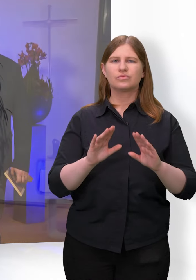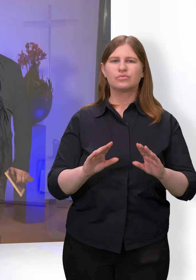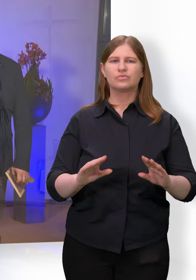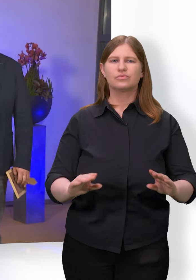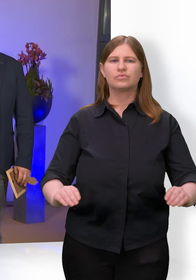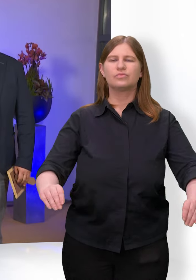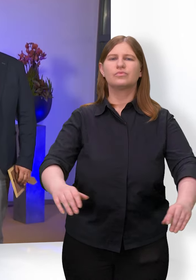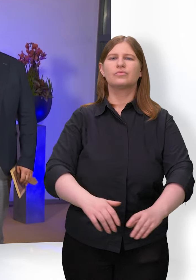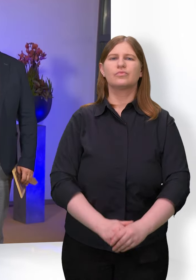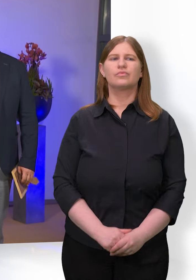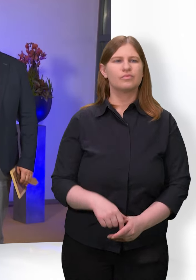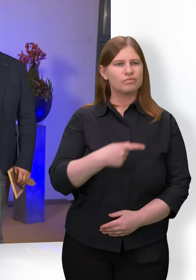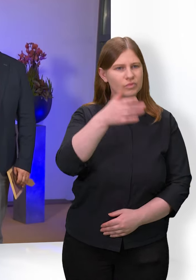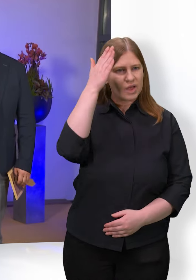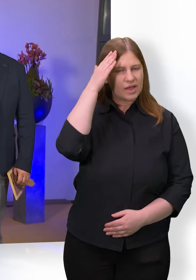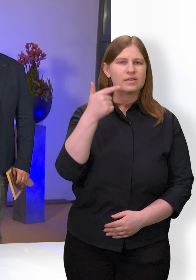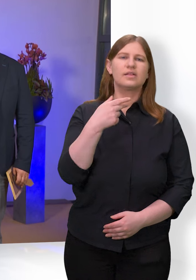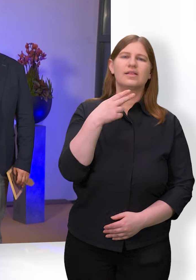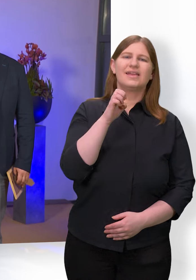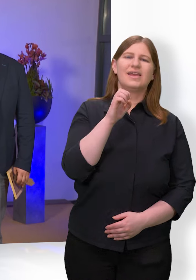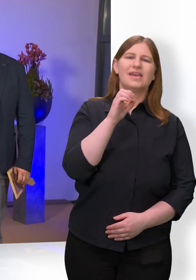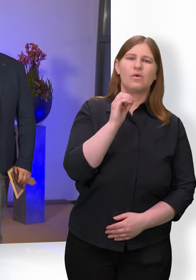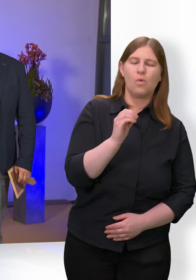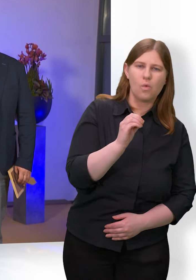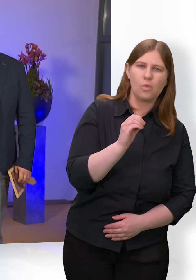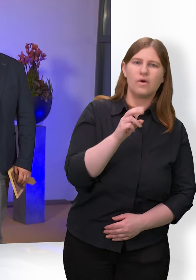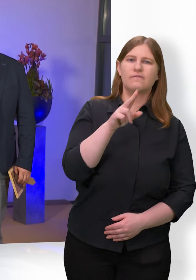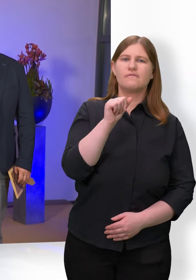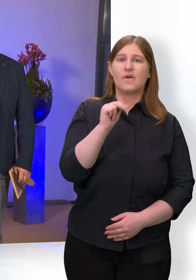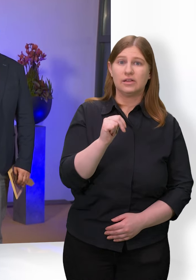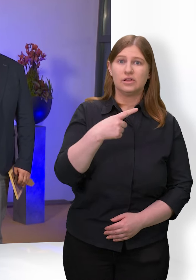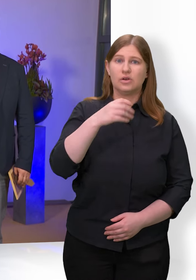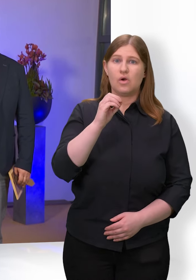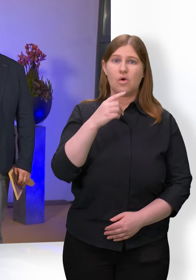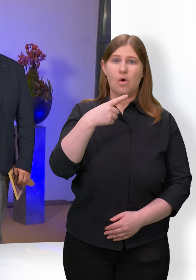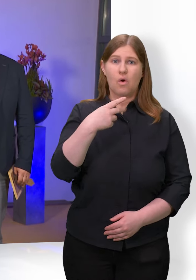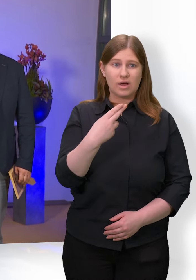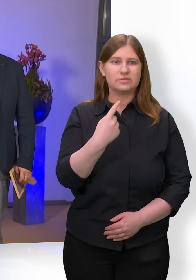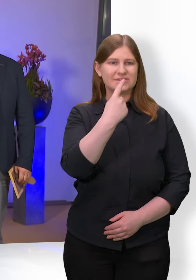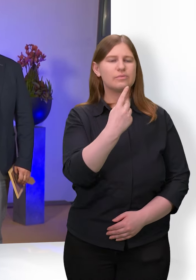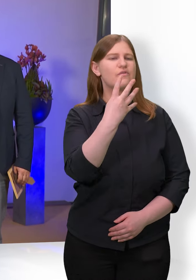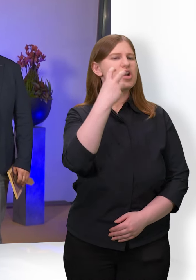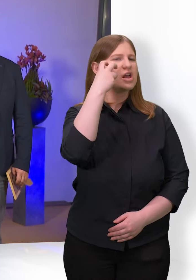Kennen Sie Theo van Gogh? Der war vier Jahre jünger als sein Bruder Vincent,